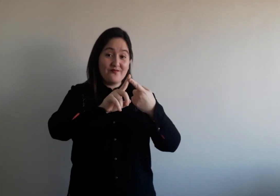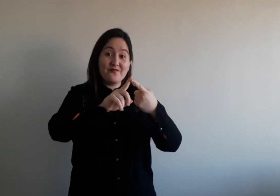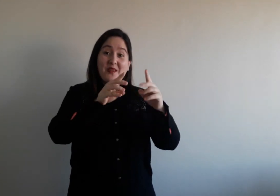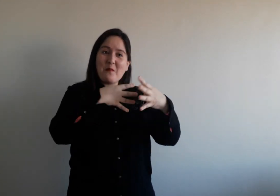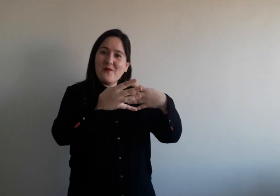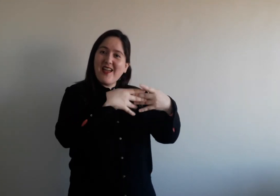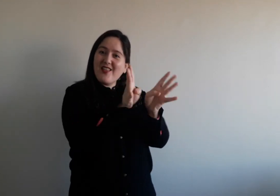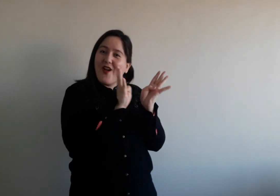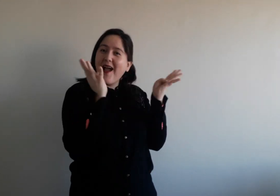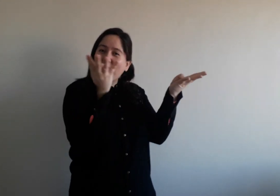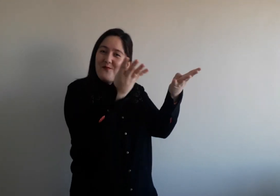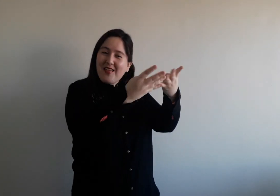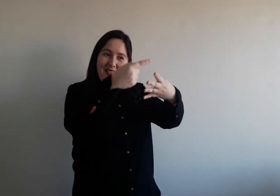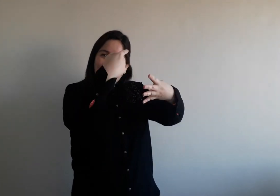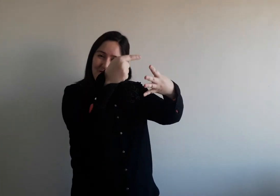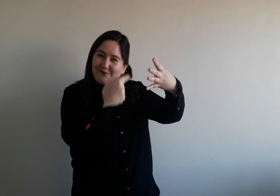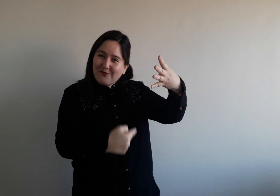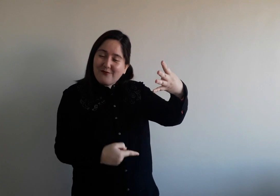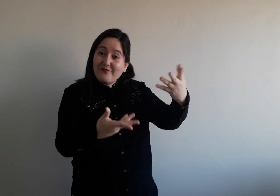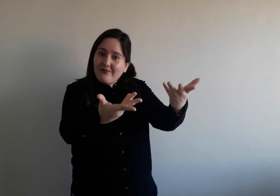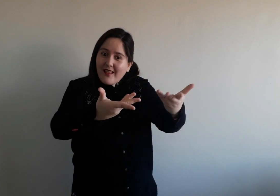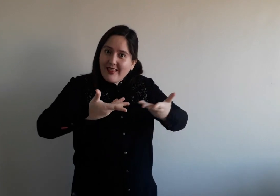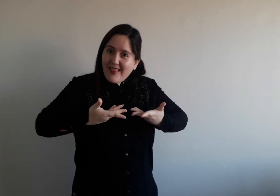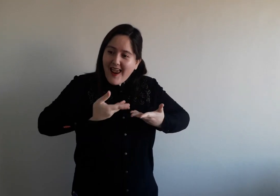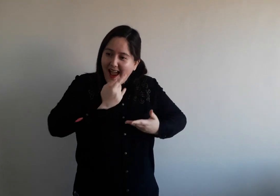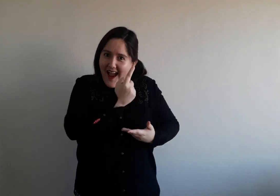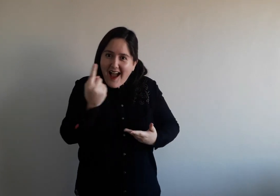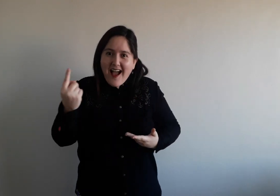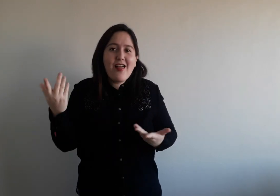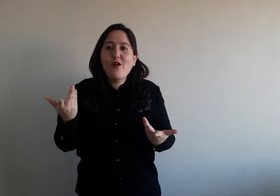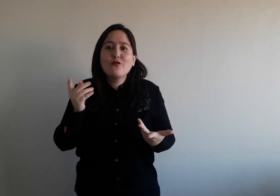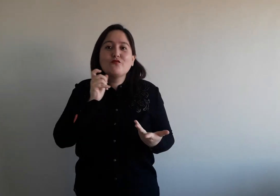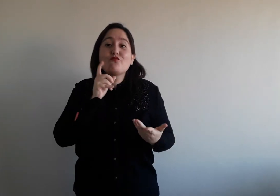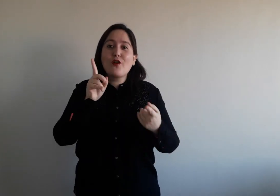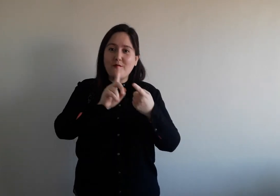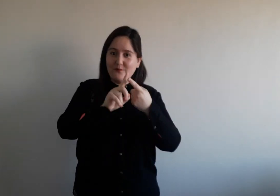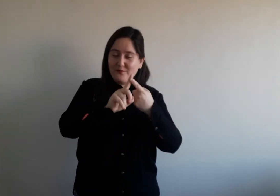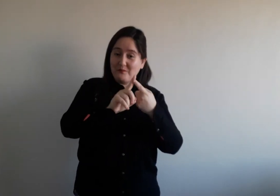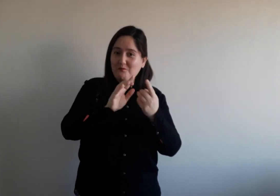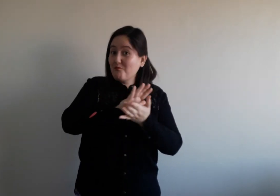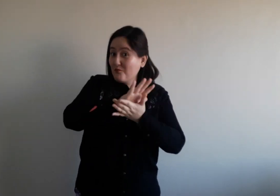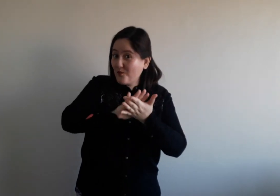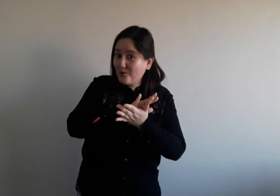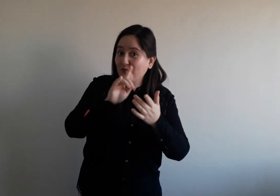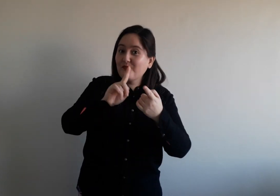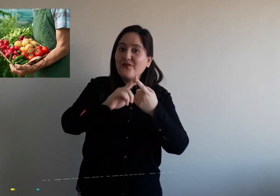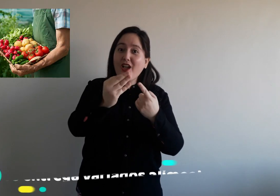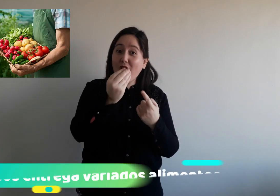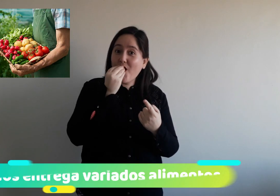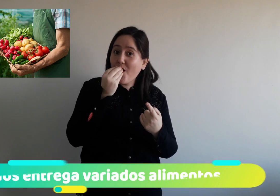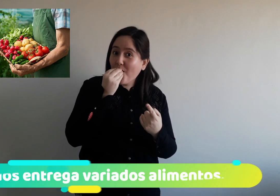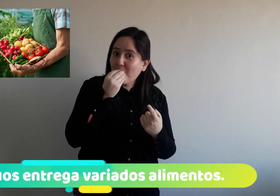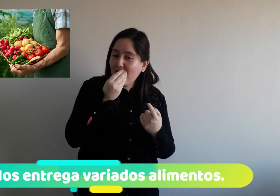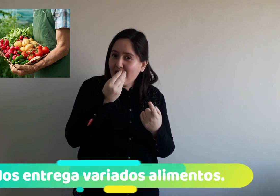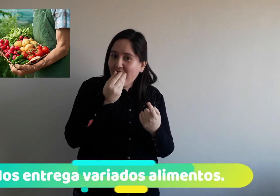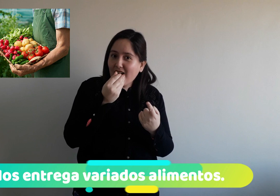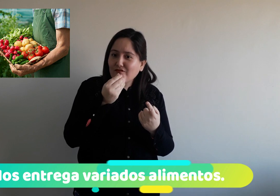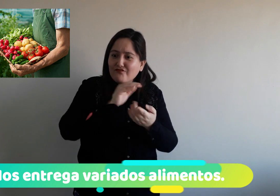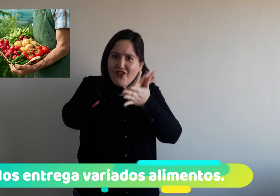Bueno, el medioambiente nos entrega muchas cosas a todas las personas. Por ejemplo, nos proporciona toda